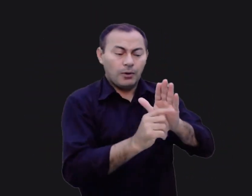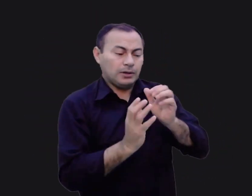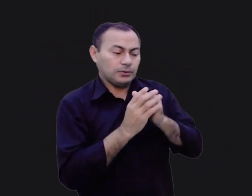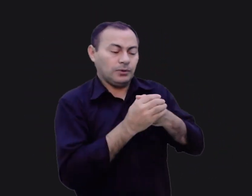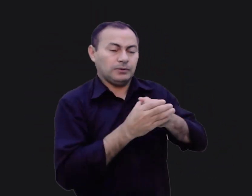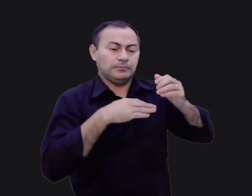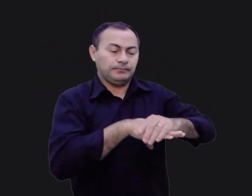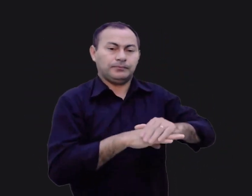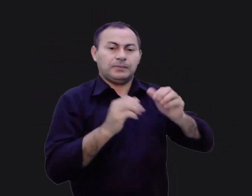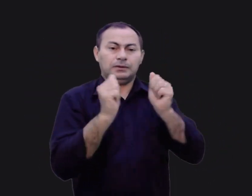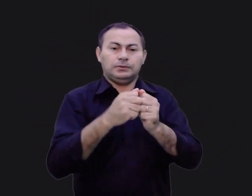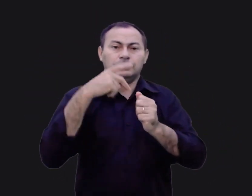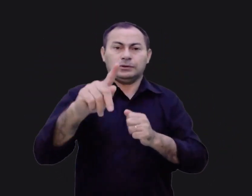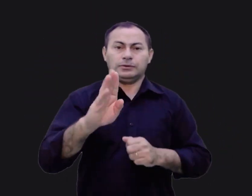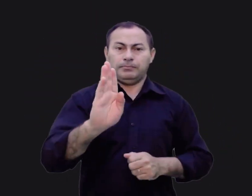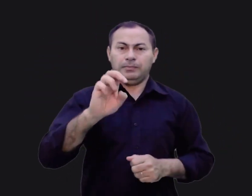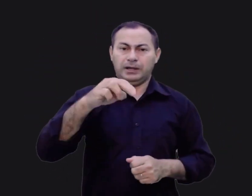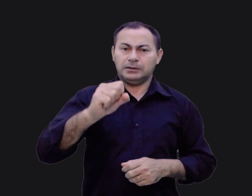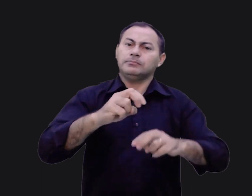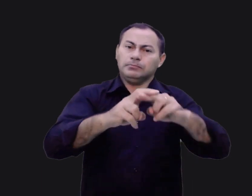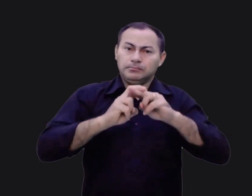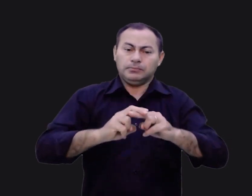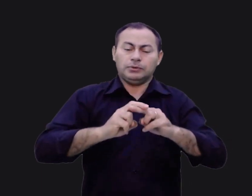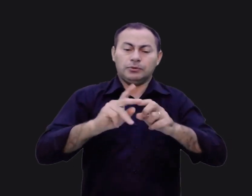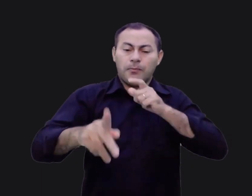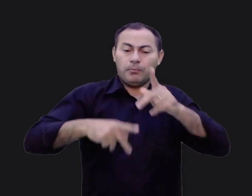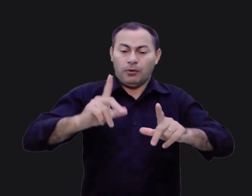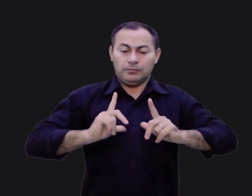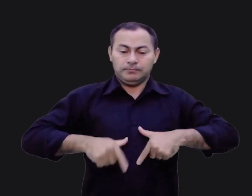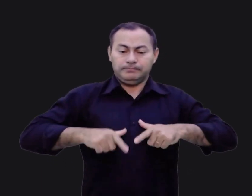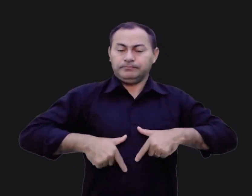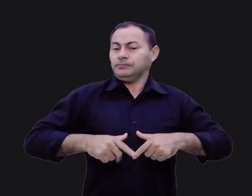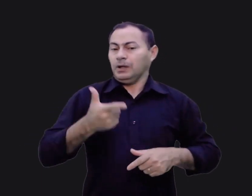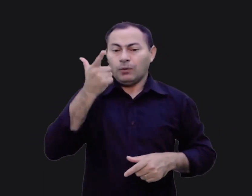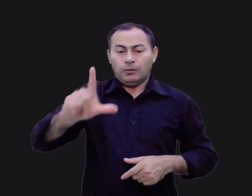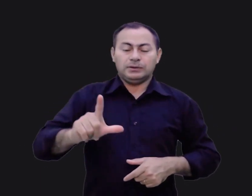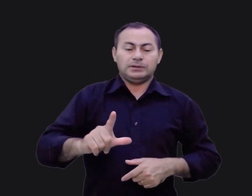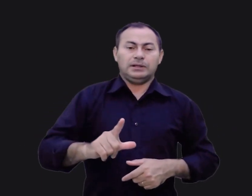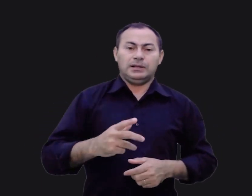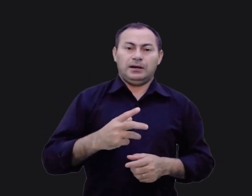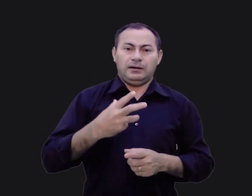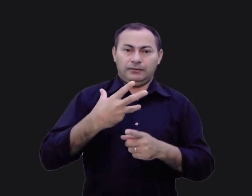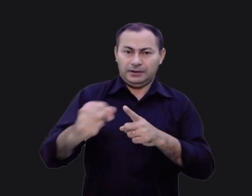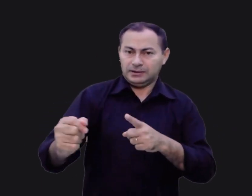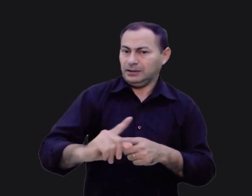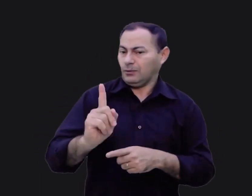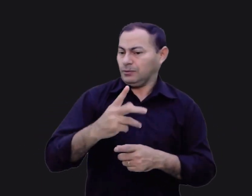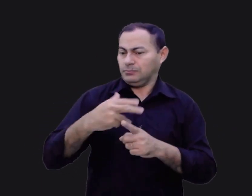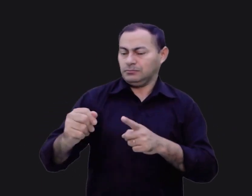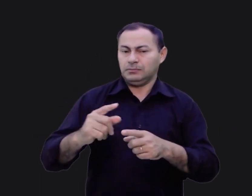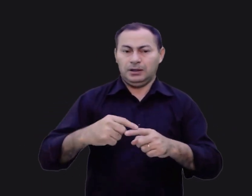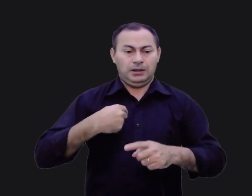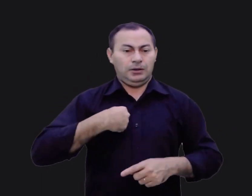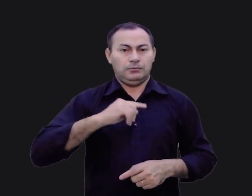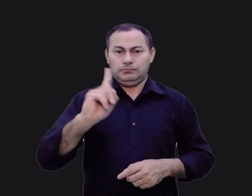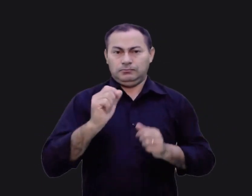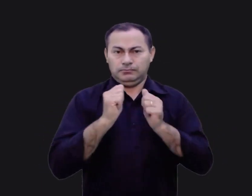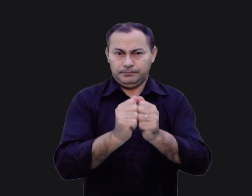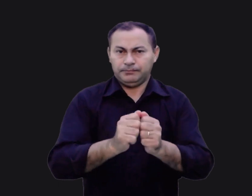escondeu e colocou junto de seus bens. Por isso os israelitas não conseguiam resistir aos inimigos. Não estarei mais com vocês,